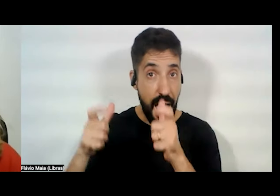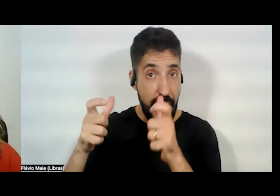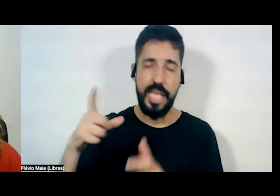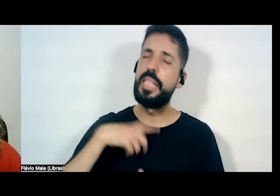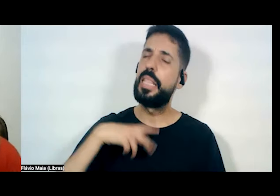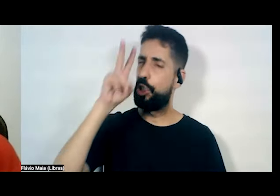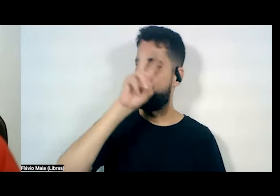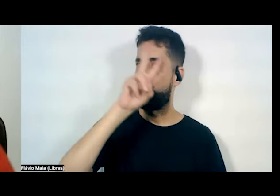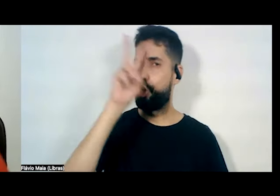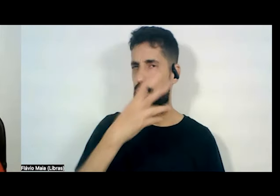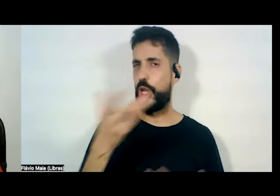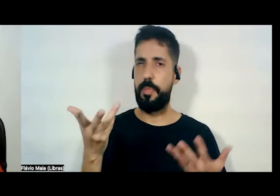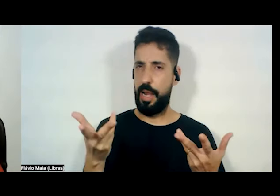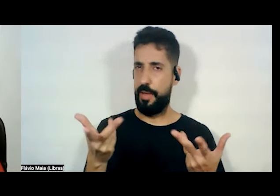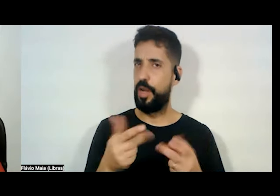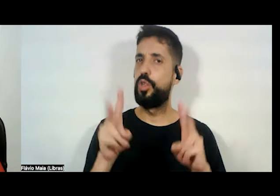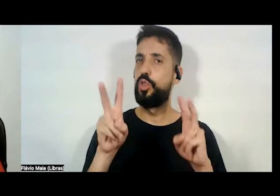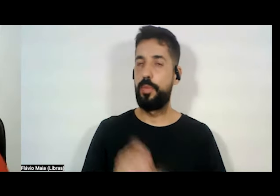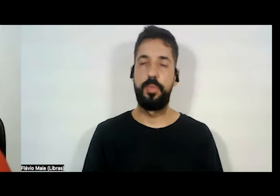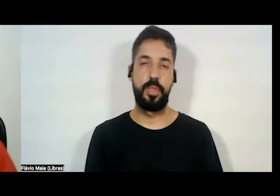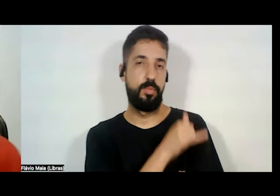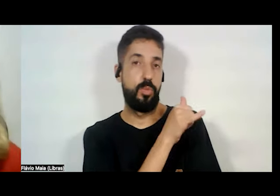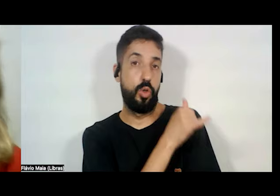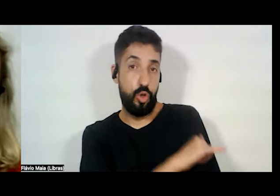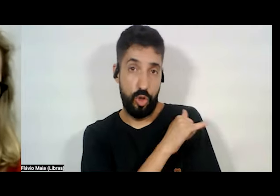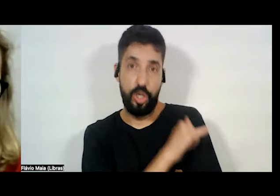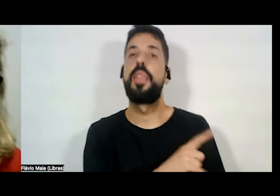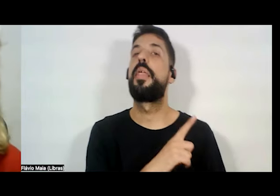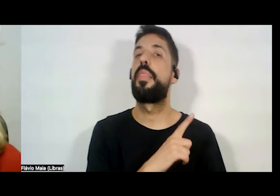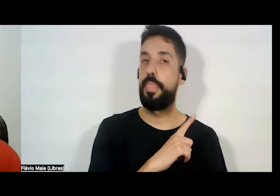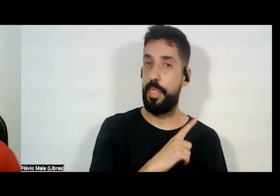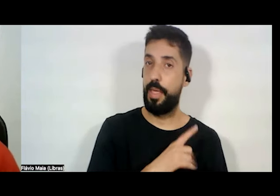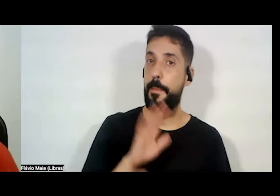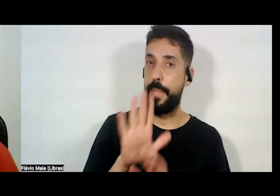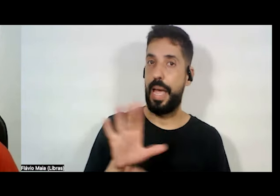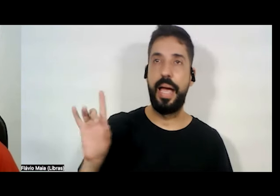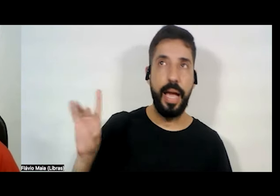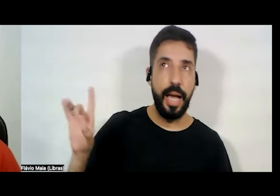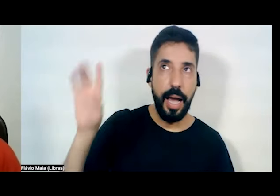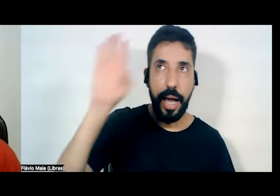isto. O Rio de Janeiro as tem, mas em cada canto do Brasil.